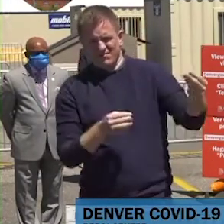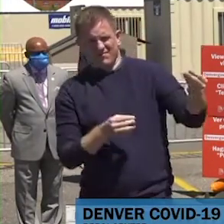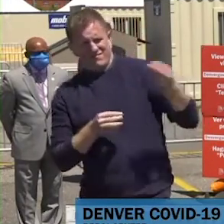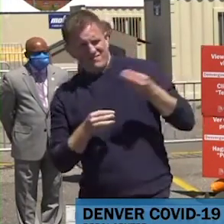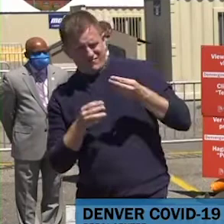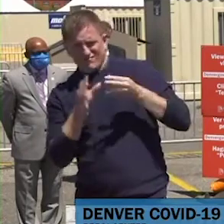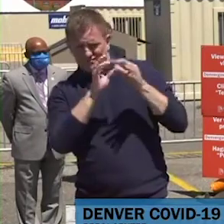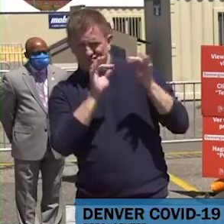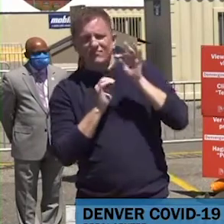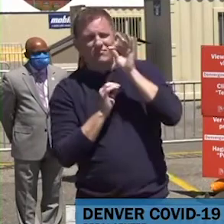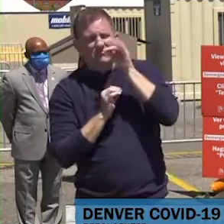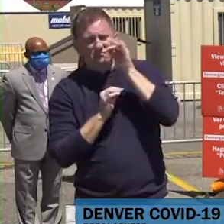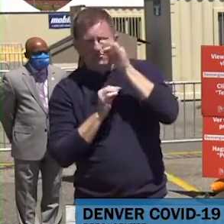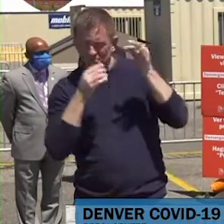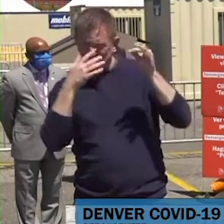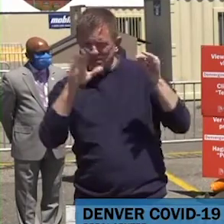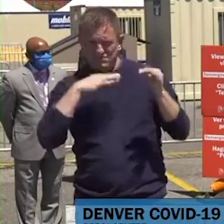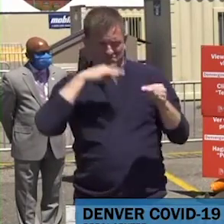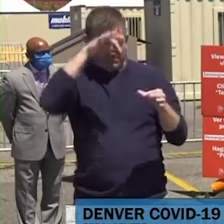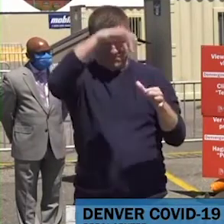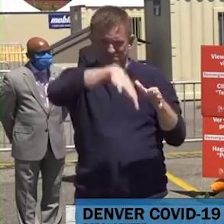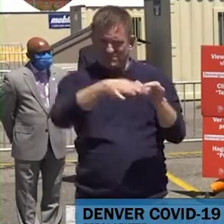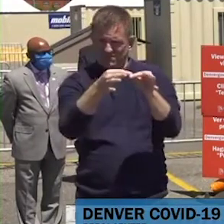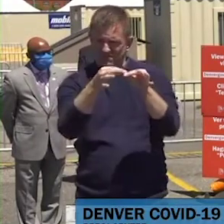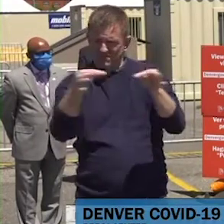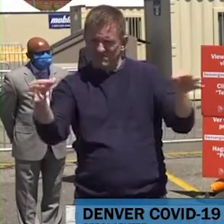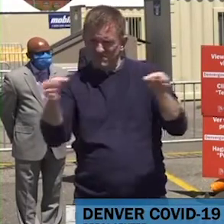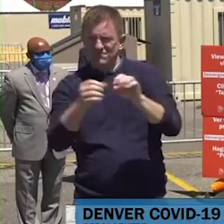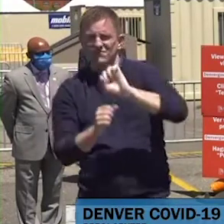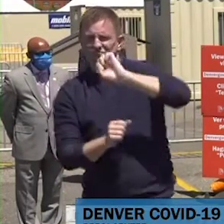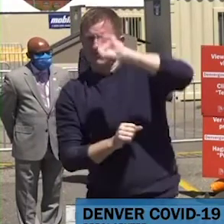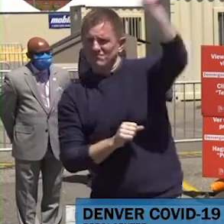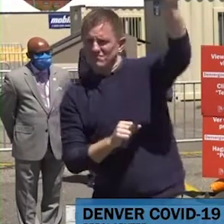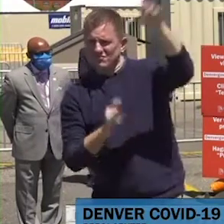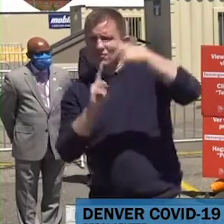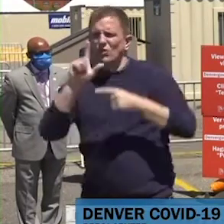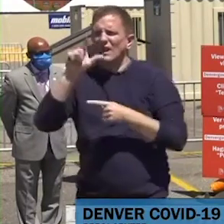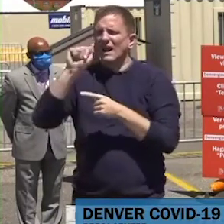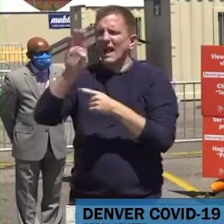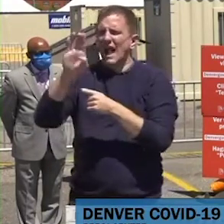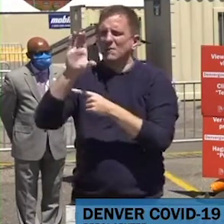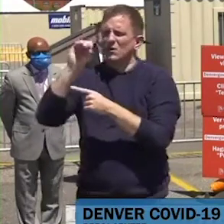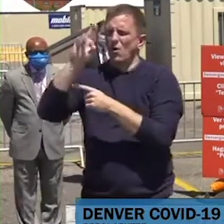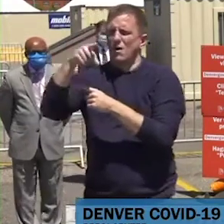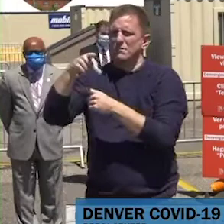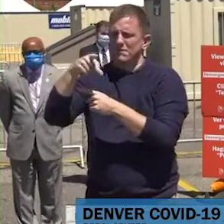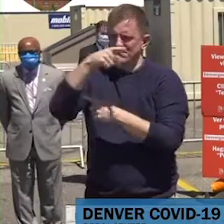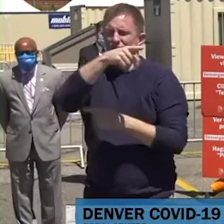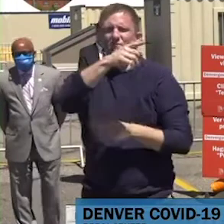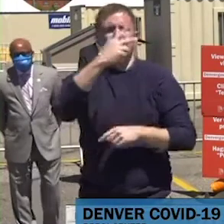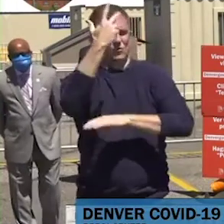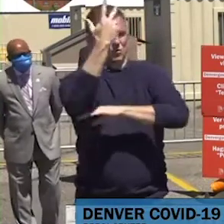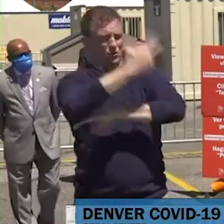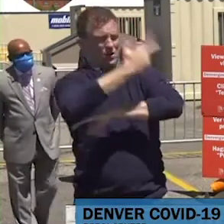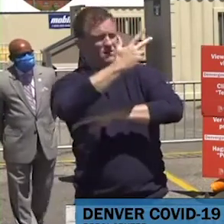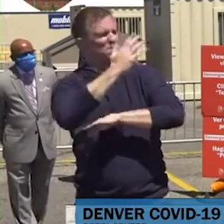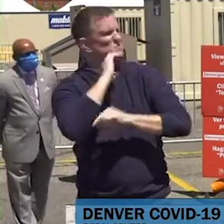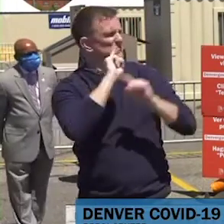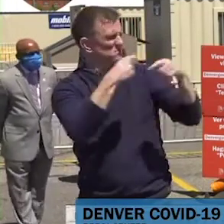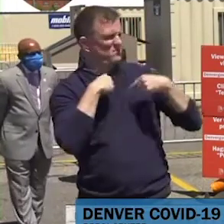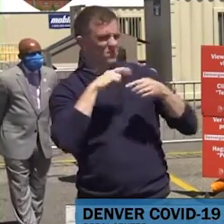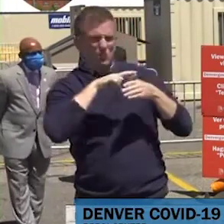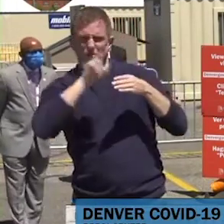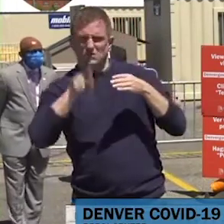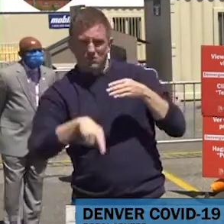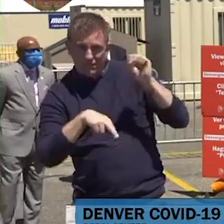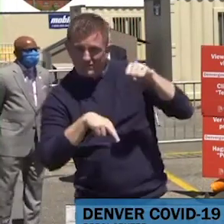LabCorp. Esta ubicación es un sitio donde puedes conducir y estará abierto siete días a la semana, de ocho